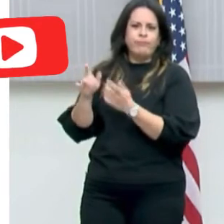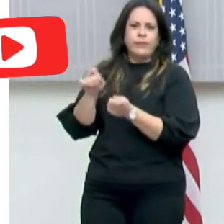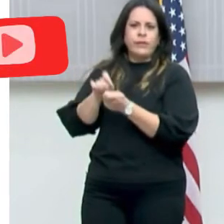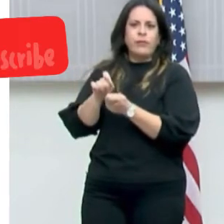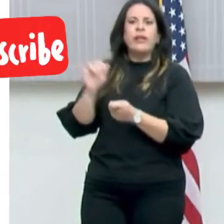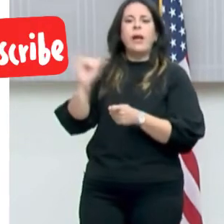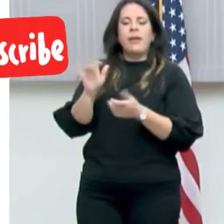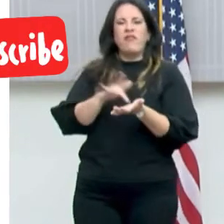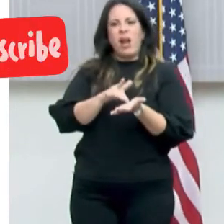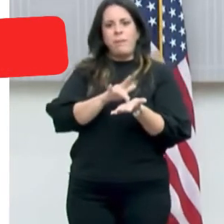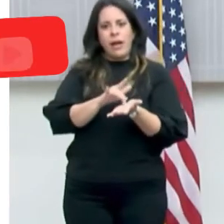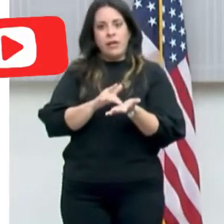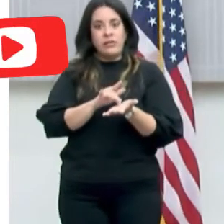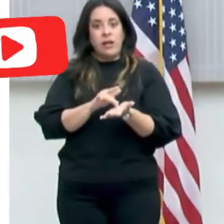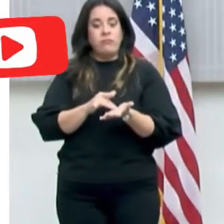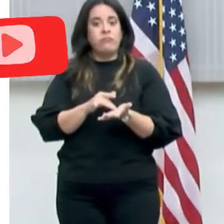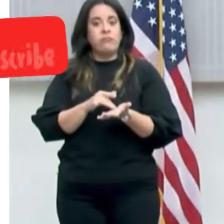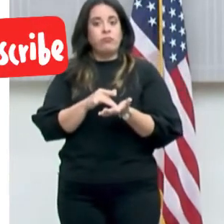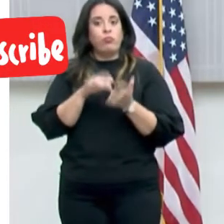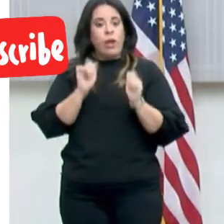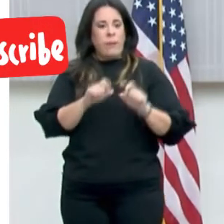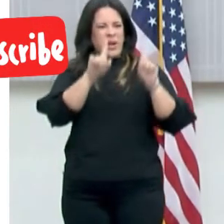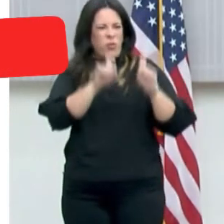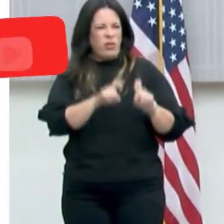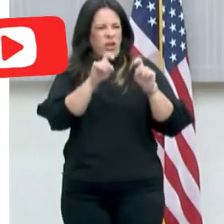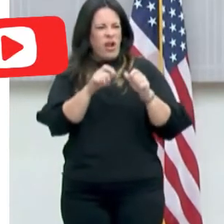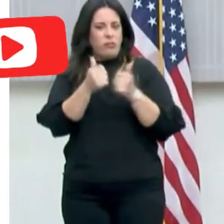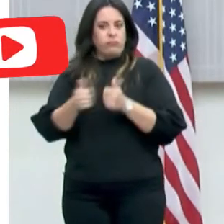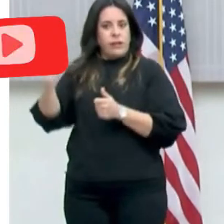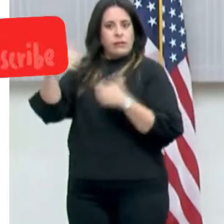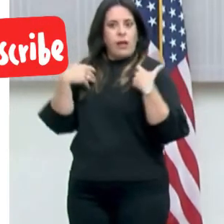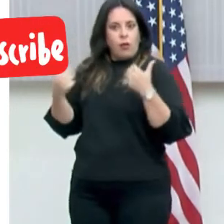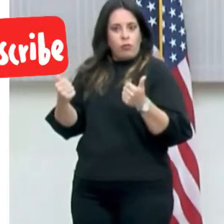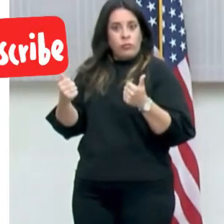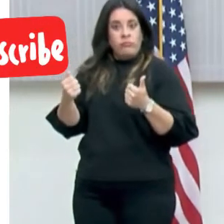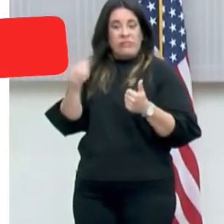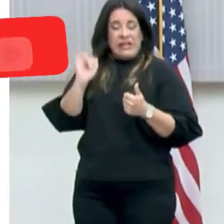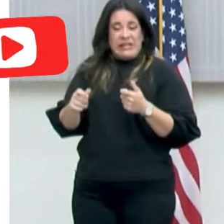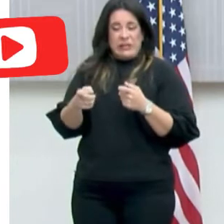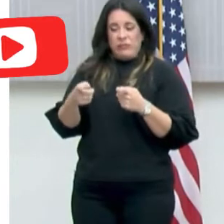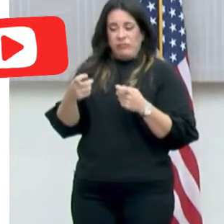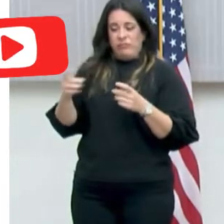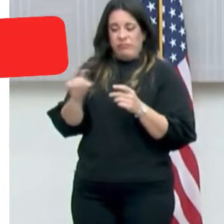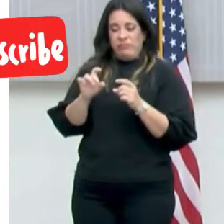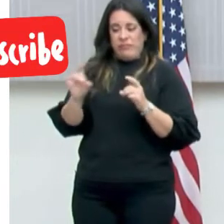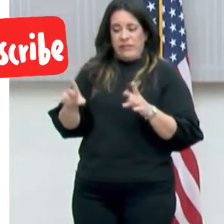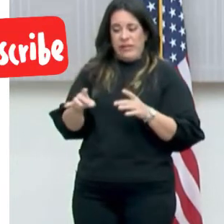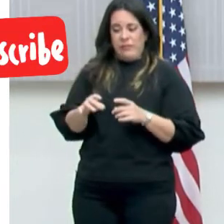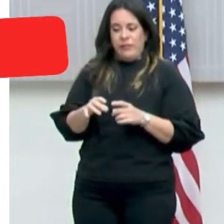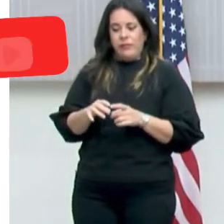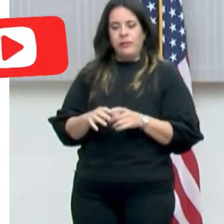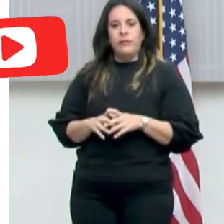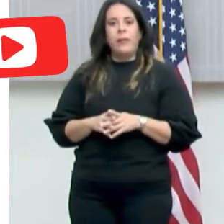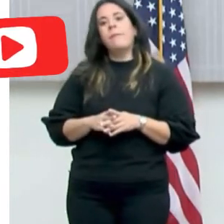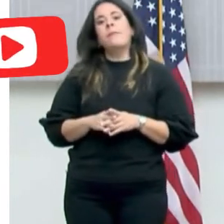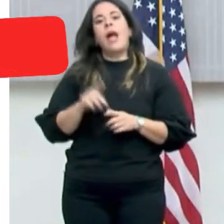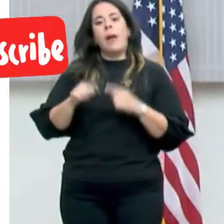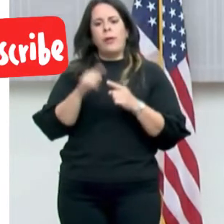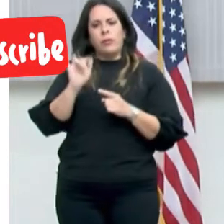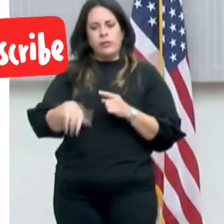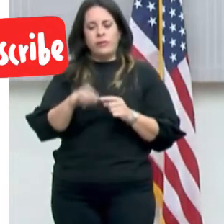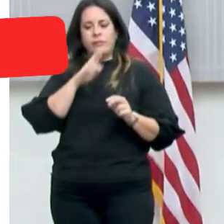farmacias. Quisiera preguntarle al secretario, ¿cuán grave está la cosa con respecto a esa ilegalidad?